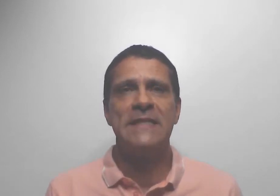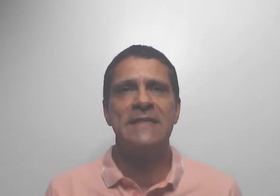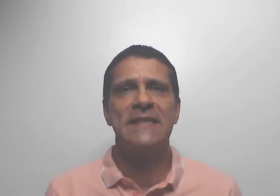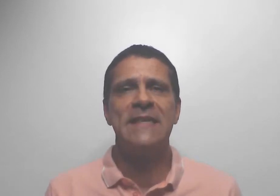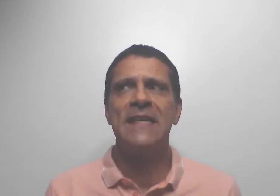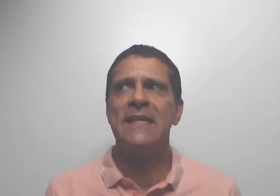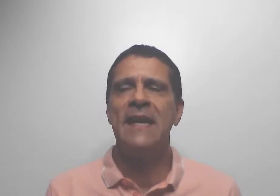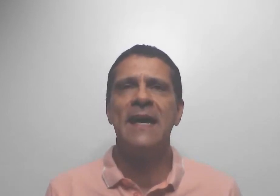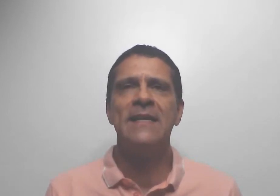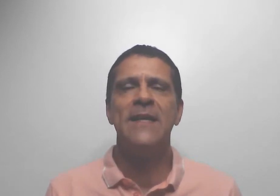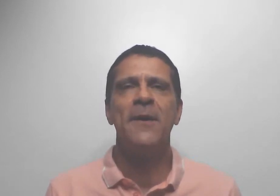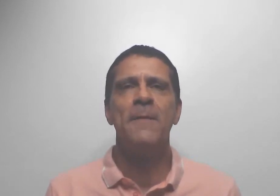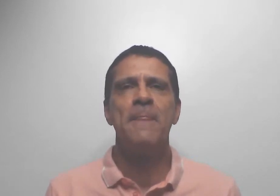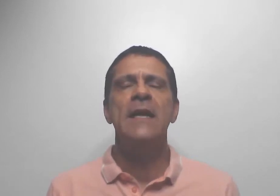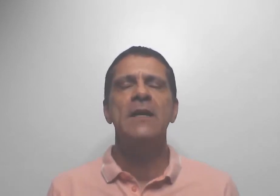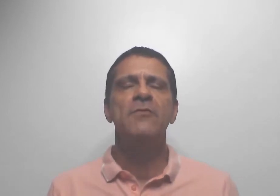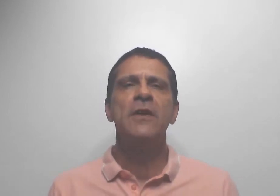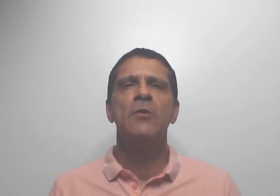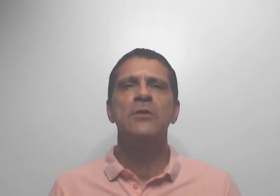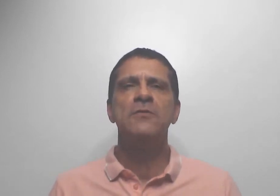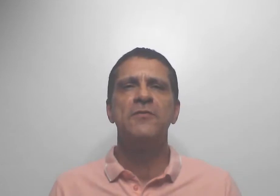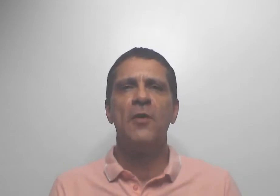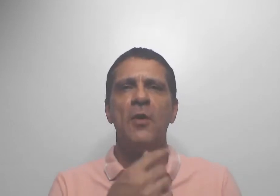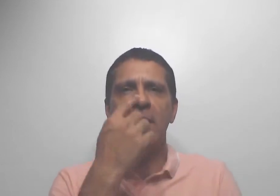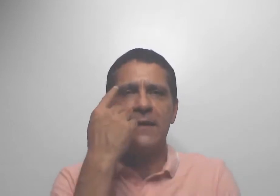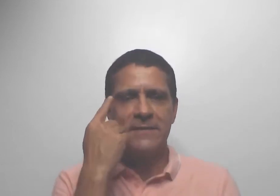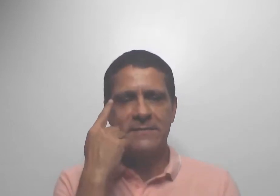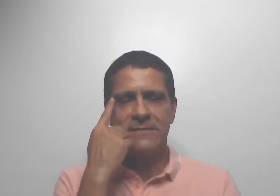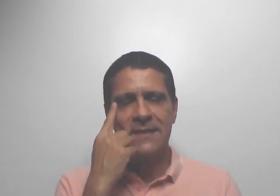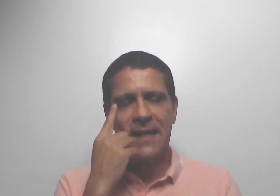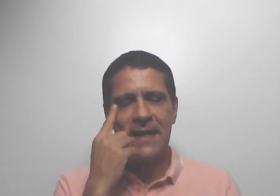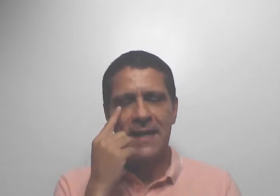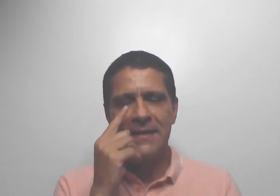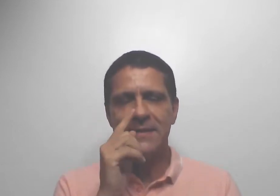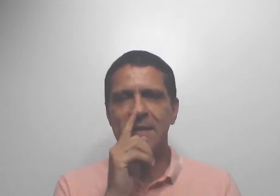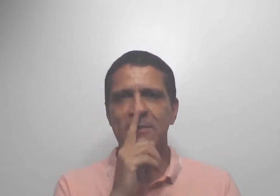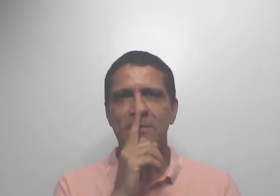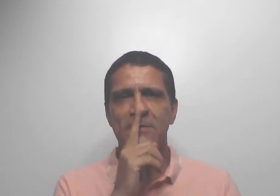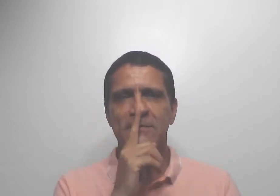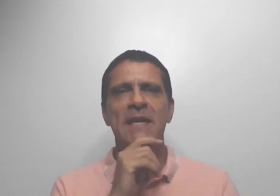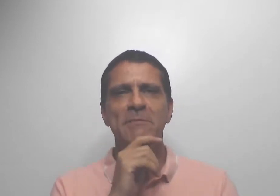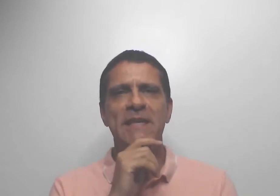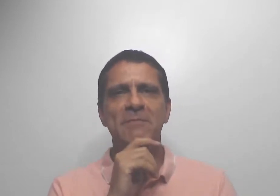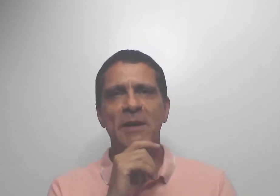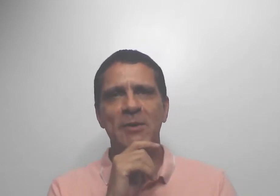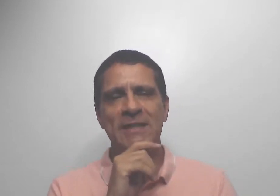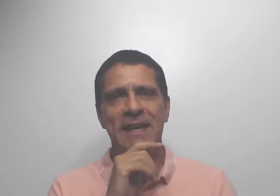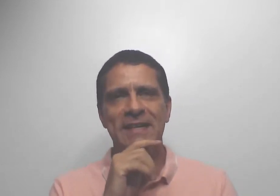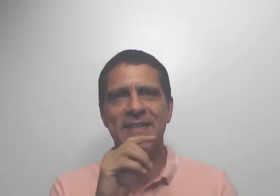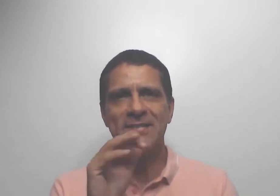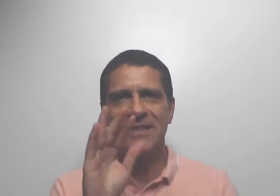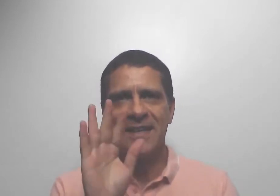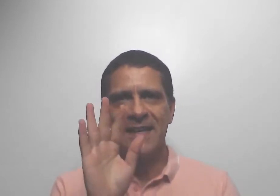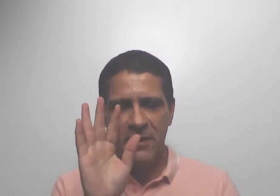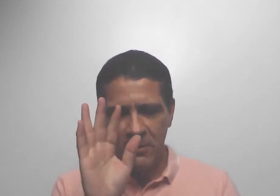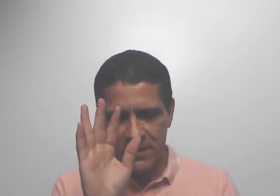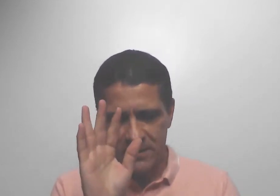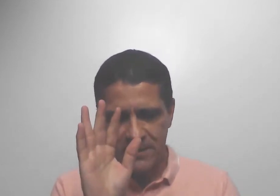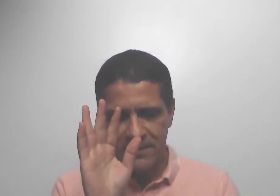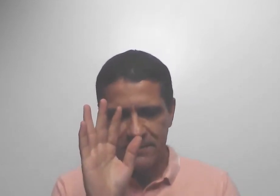presença dele lá e tal. E aí ele ficou de fora da sala rezando. E eu me lembro dele me contar isso. Ele ficou assim,